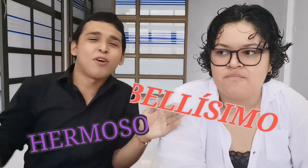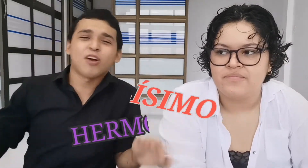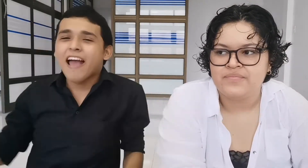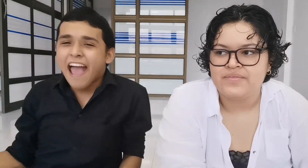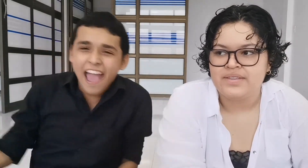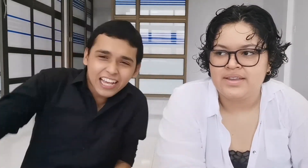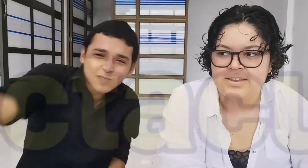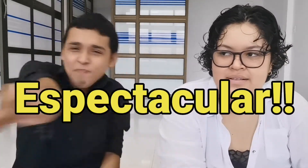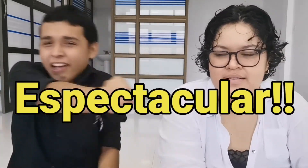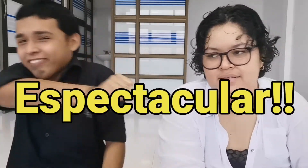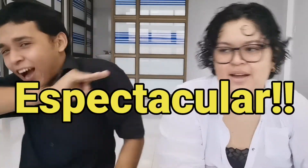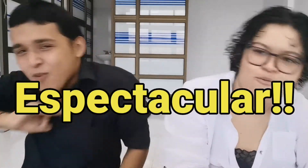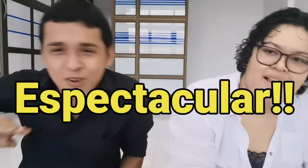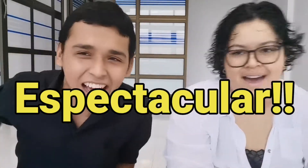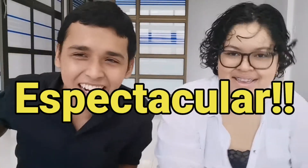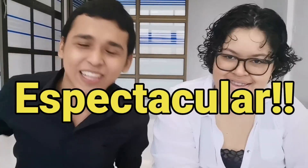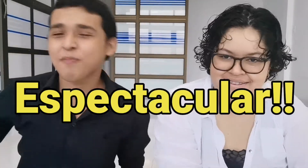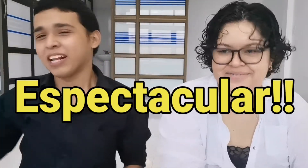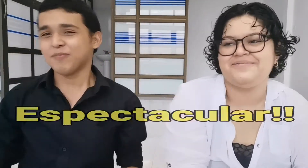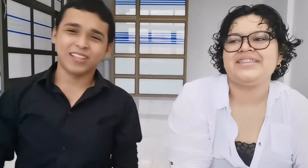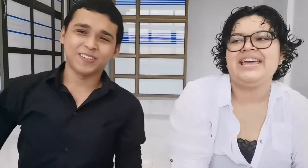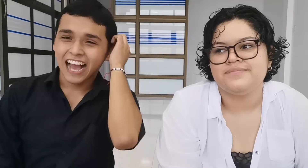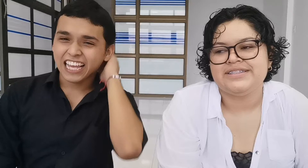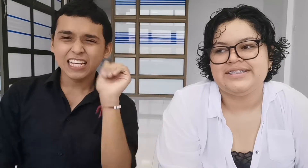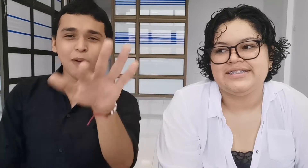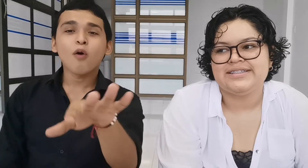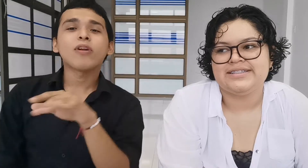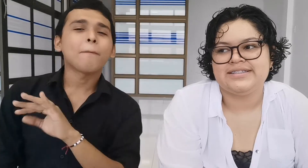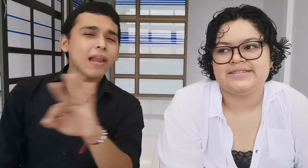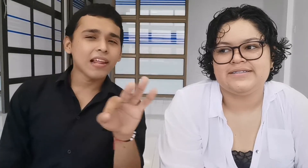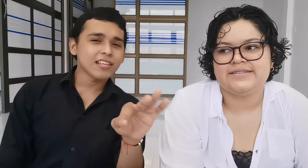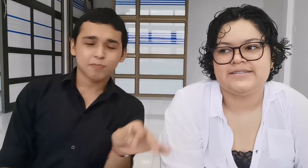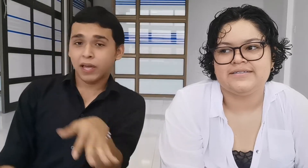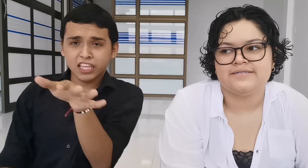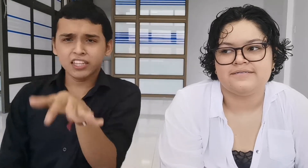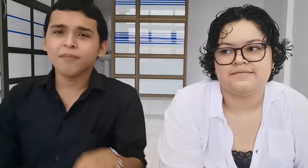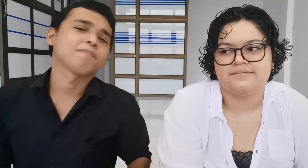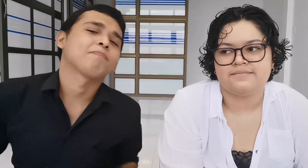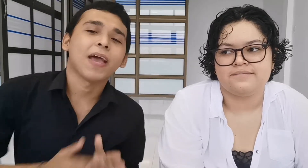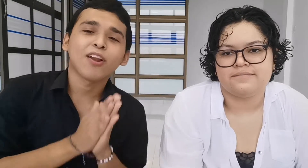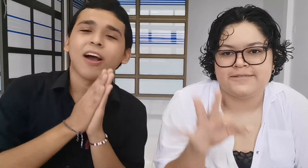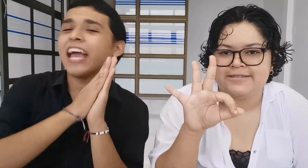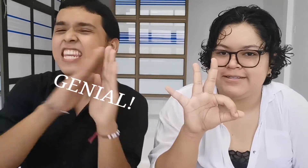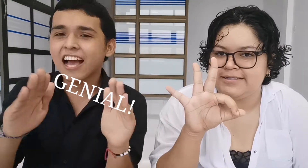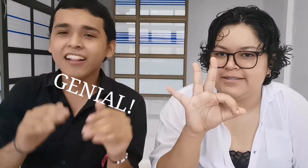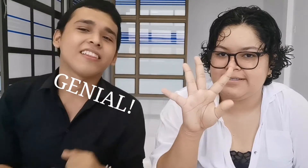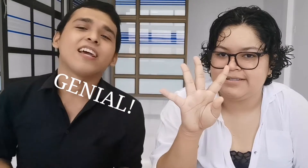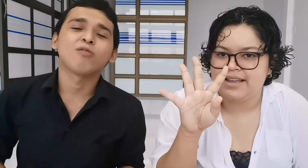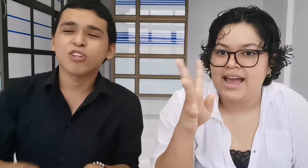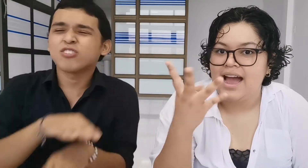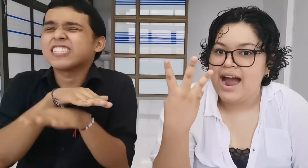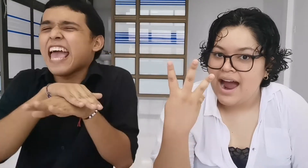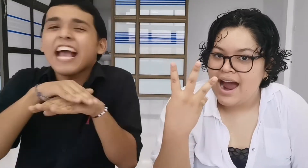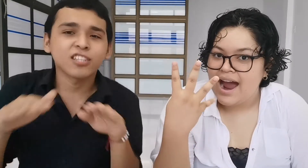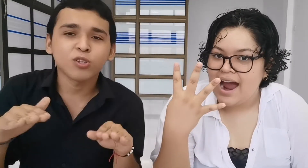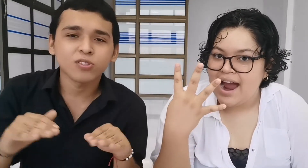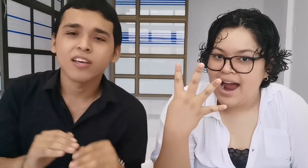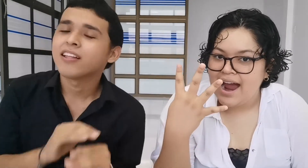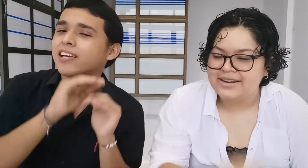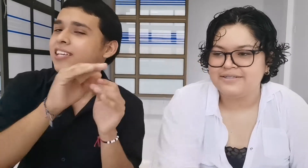espectacular tema Aquí les veo una playlist pequeñita, pero genial, que es uno de los éxitos de